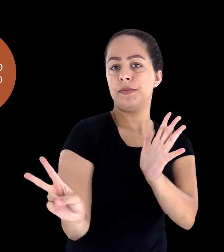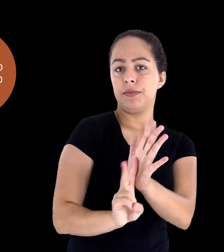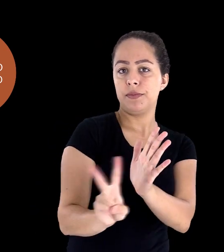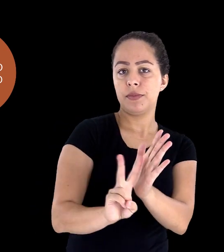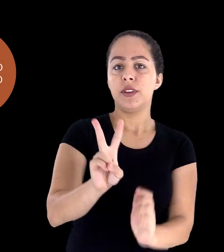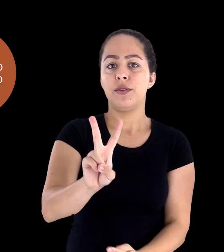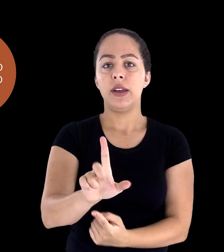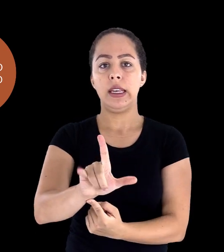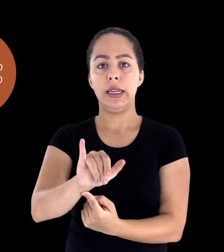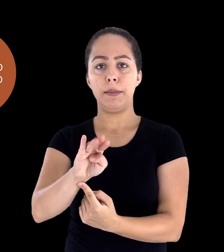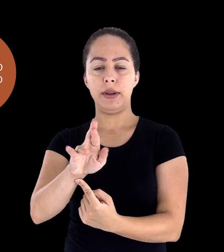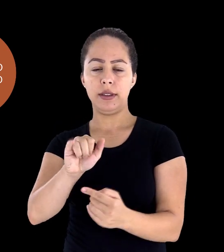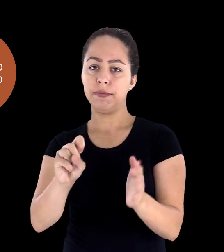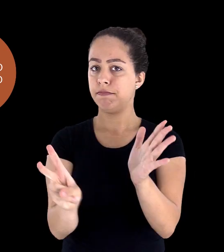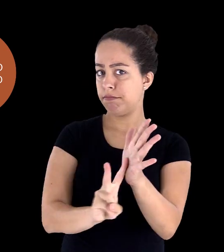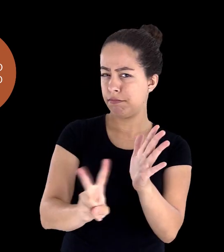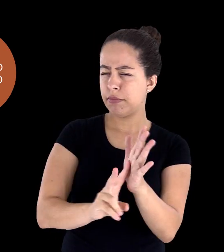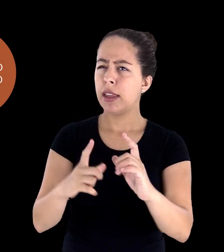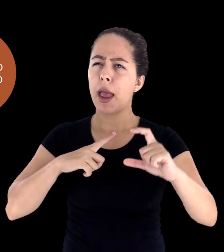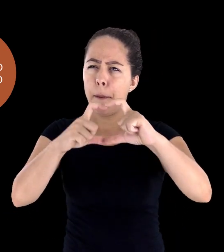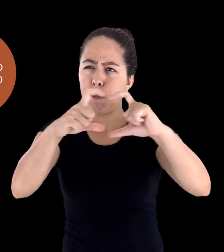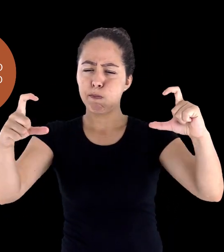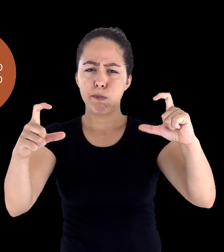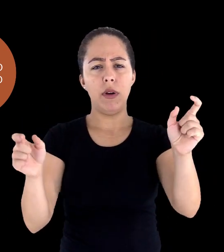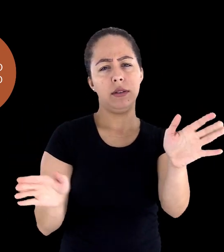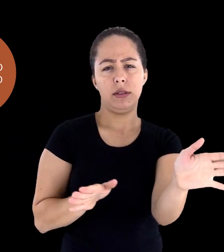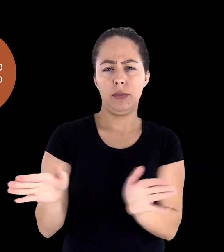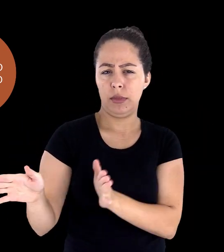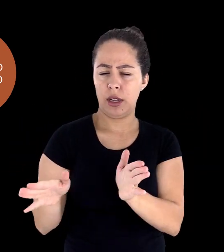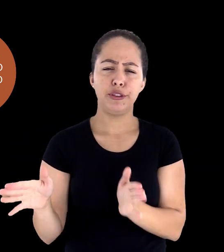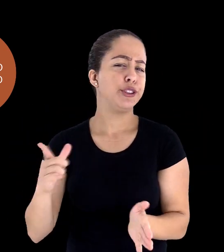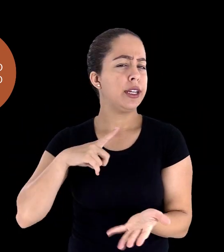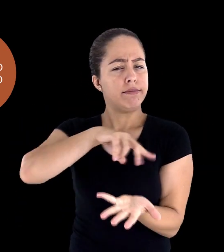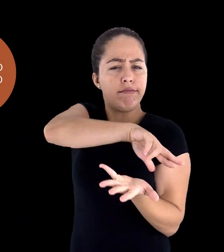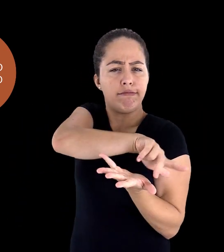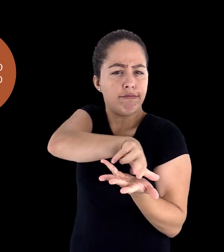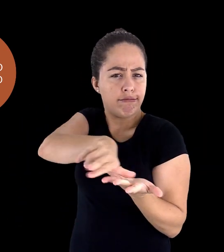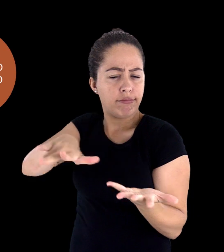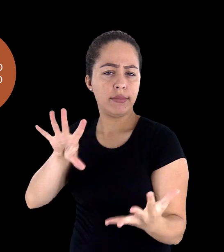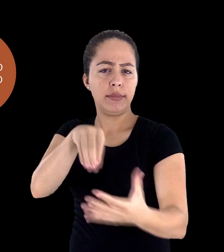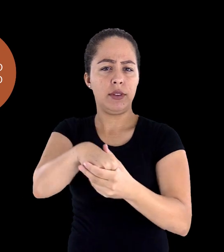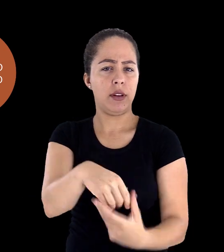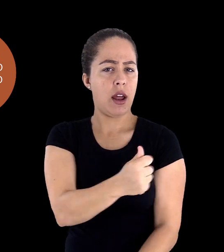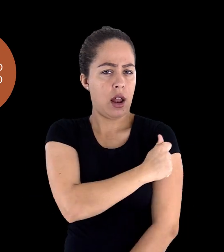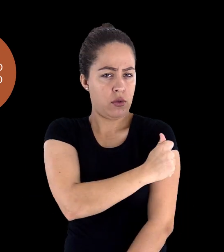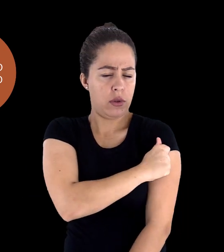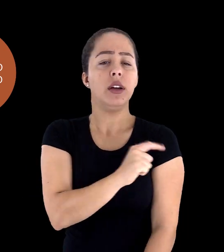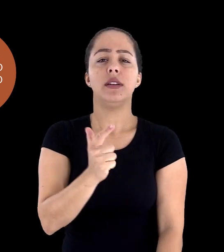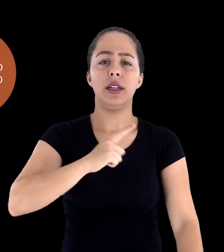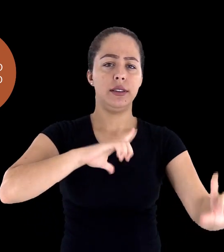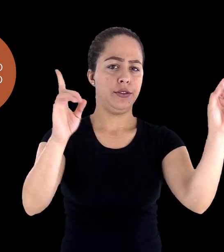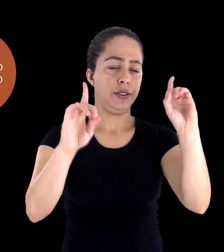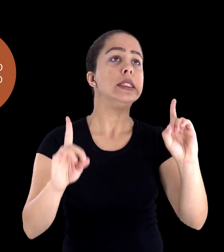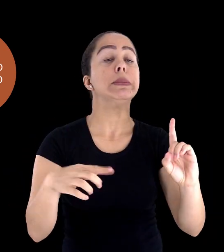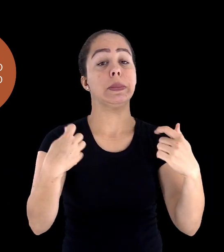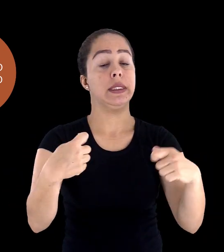temos o Vlibras, nós temos barra de acessibilidade e existem hoje diversas tecnologias assistivas para os alunos que